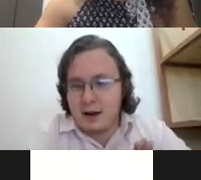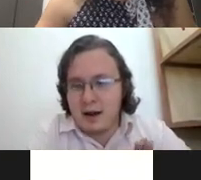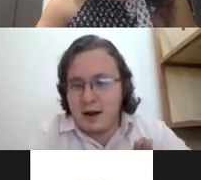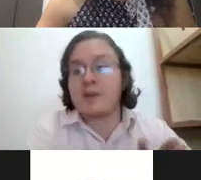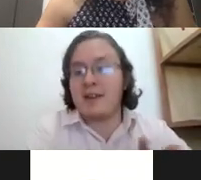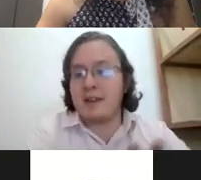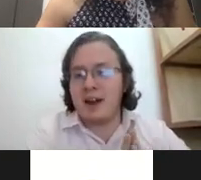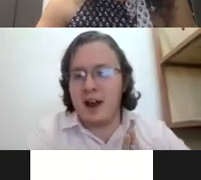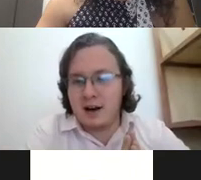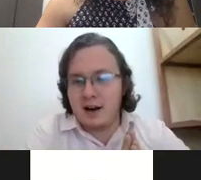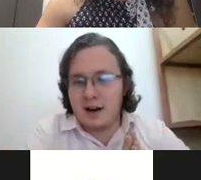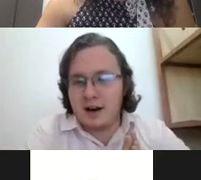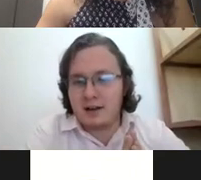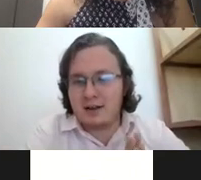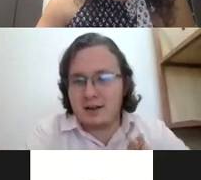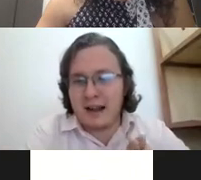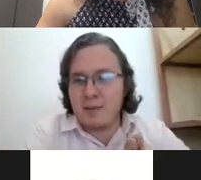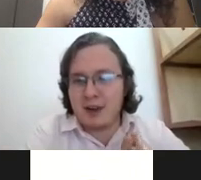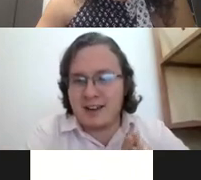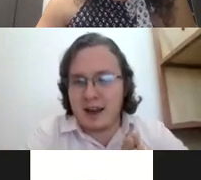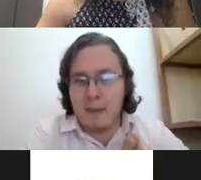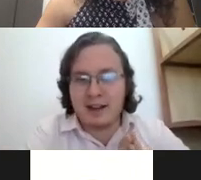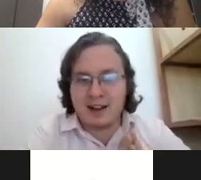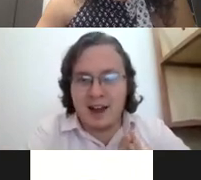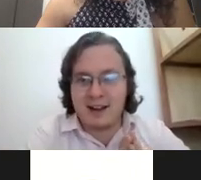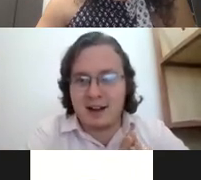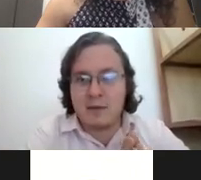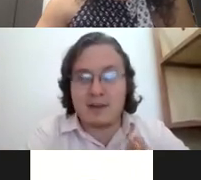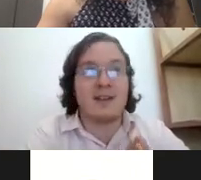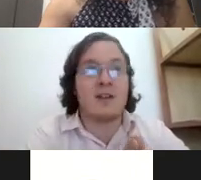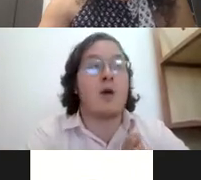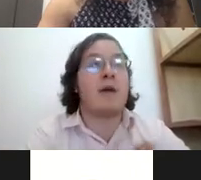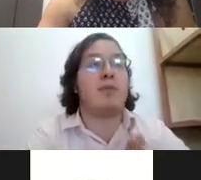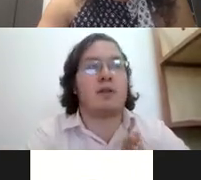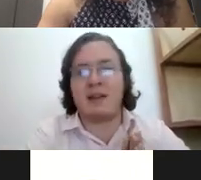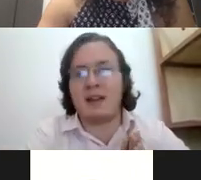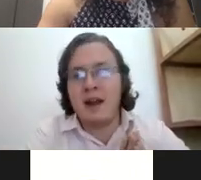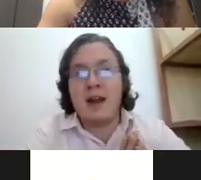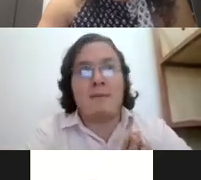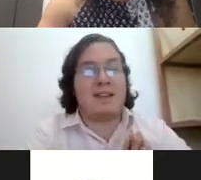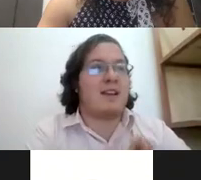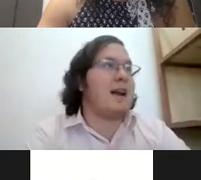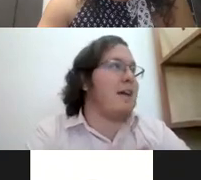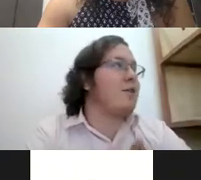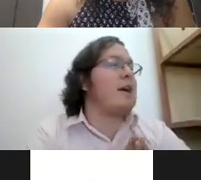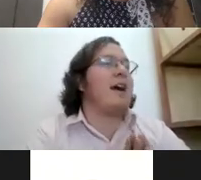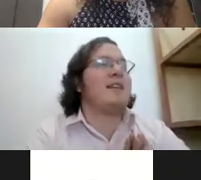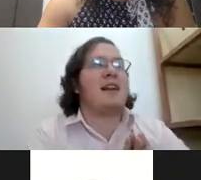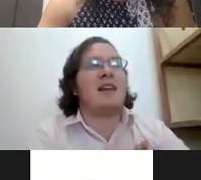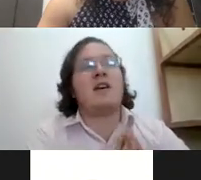¿cómo se sentirían? esa impotencia de qué me trata de decir tal vez está diciendo algo bien importante explicando que en saldillo